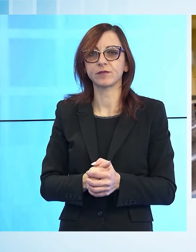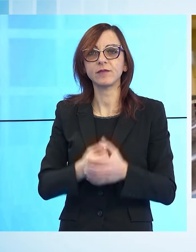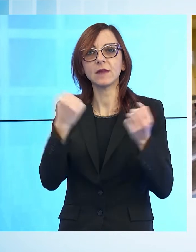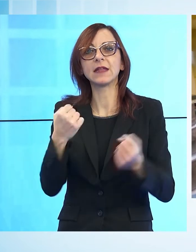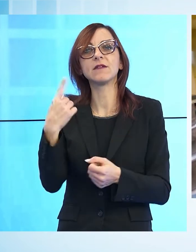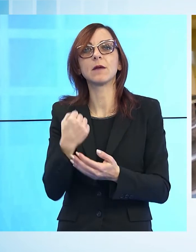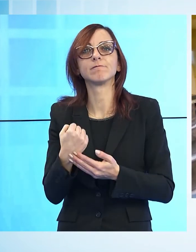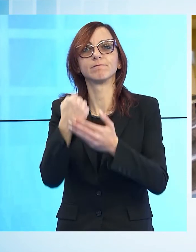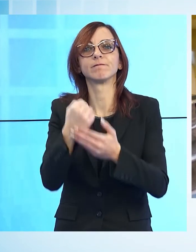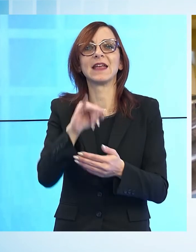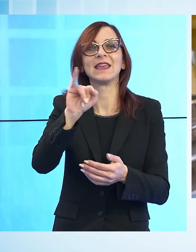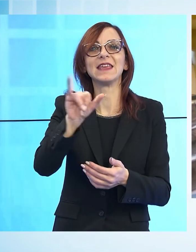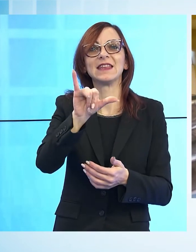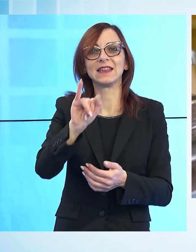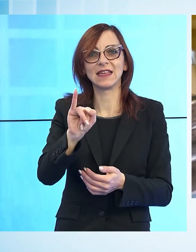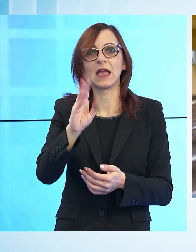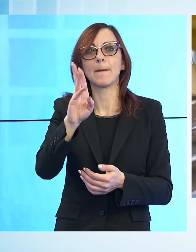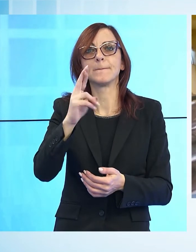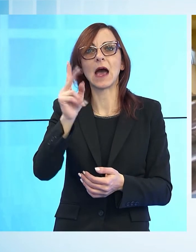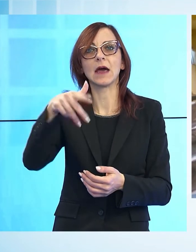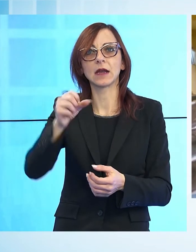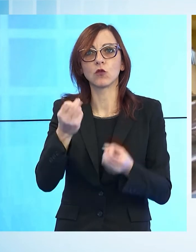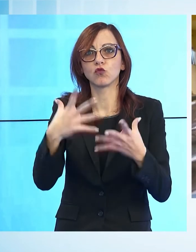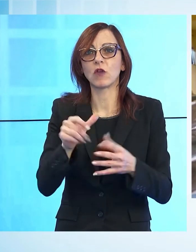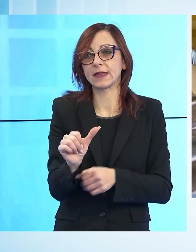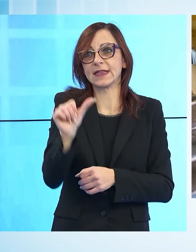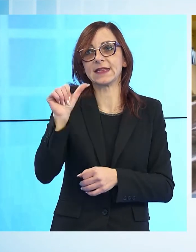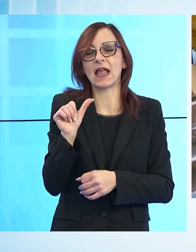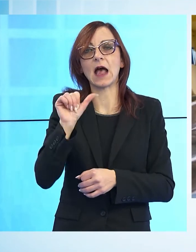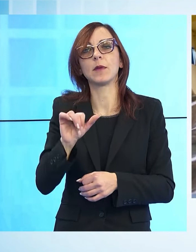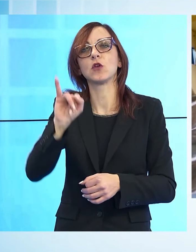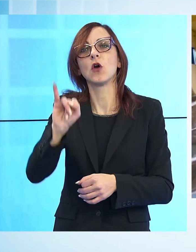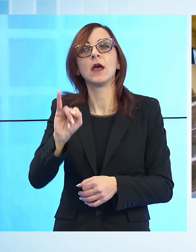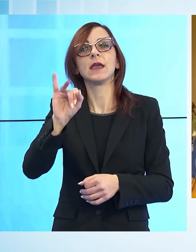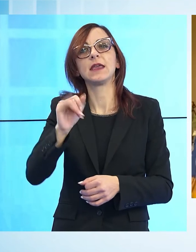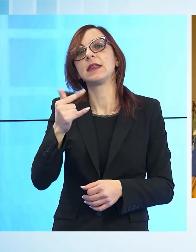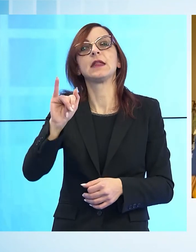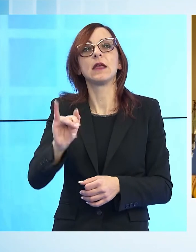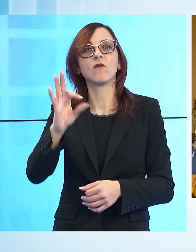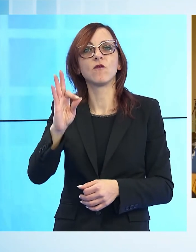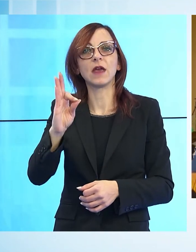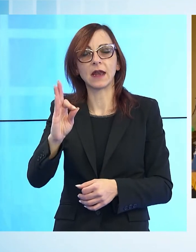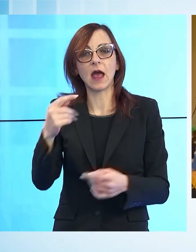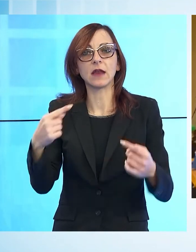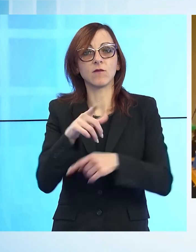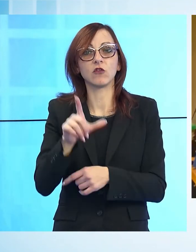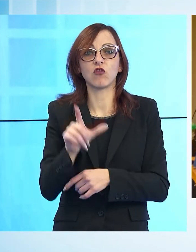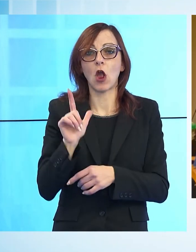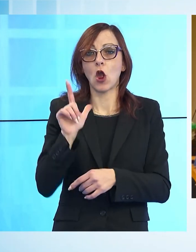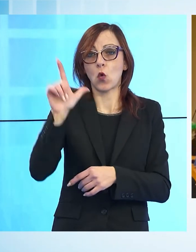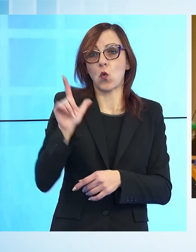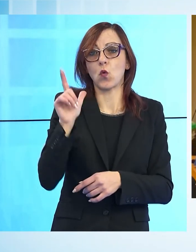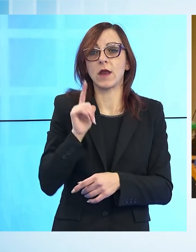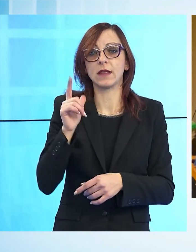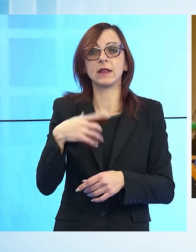sostenuta dall'ISI di Barga e si è svolta sabato scorso all'ITT Ferrari di Borgo a Mozzano, mentre questo lunedì ha riguardato i ragazzi dei licei di Barga